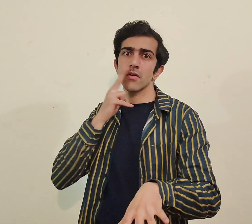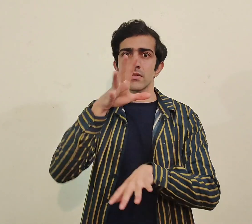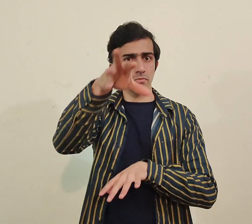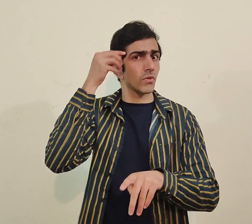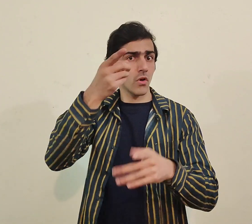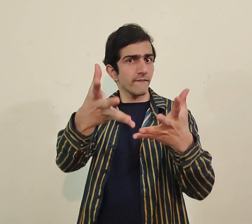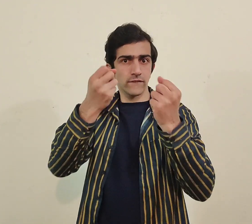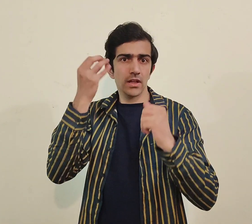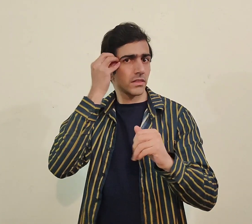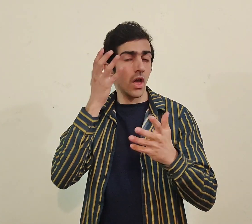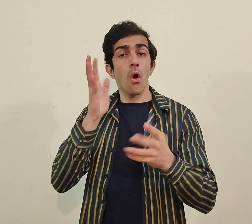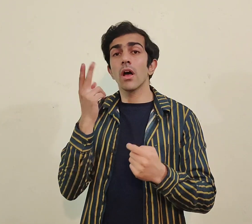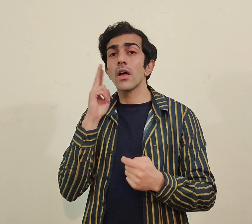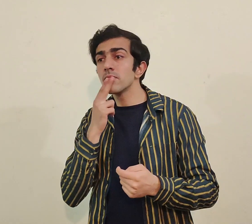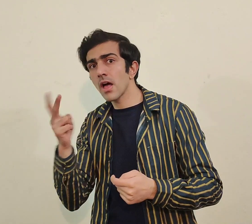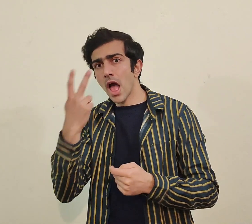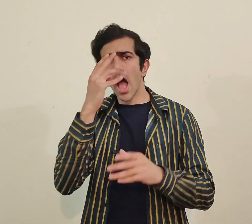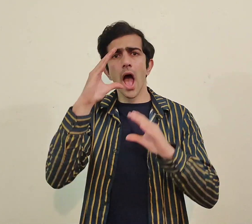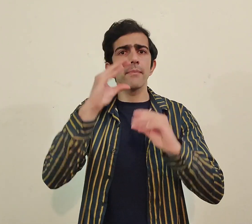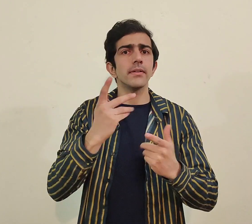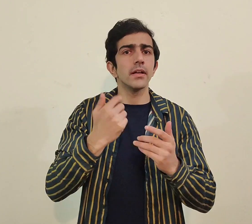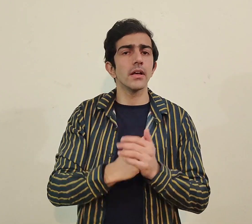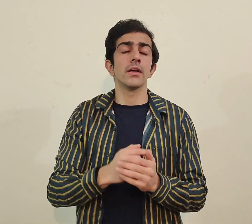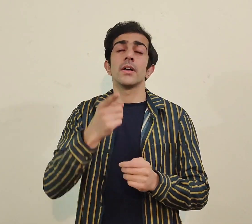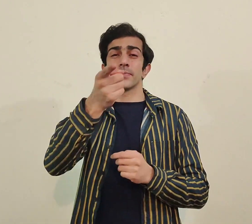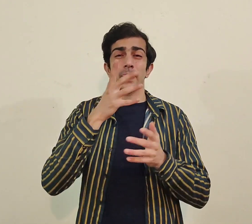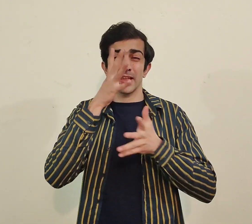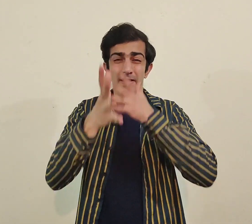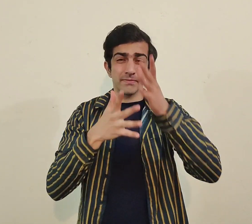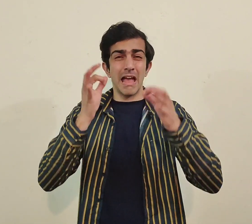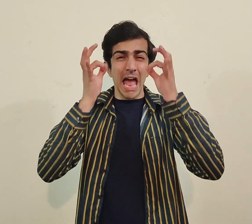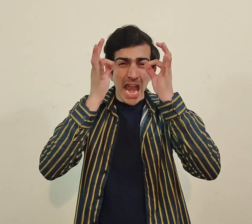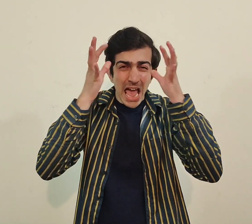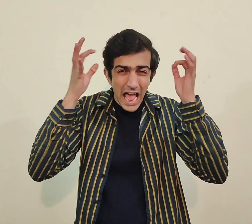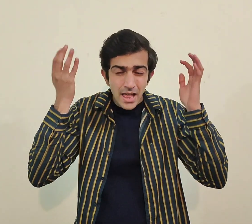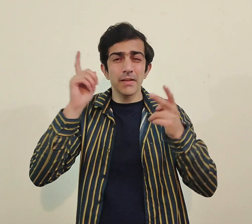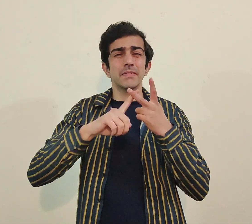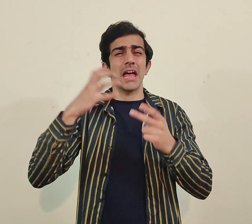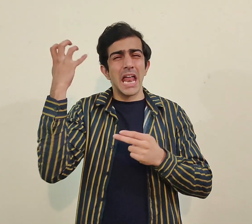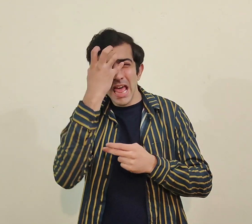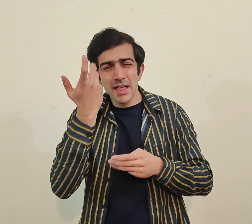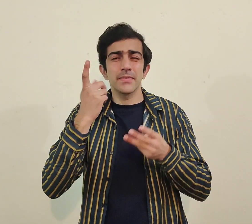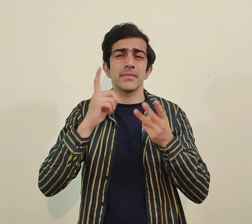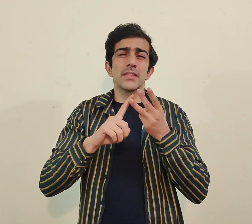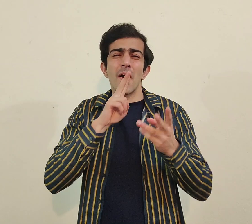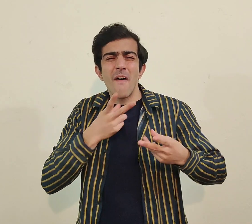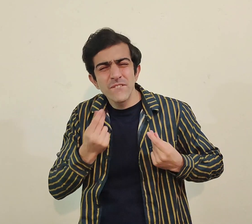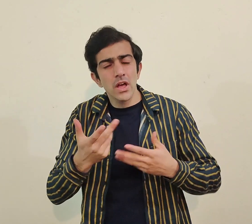اتنی بڑی کانفرنس ہو رہی ہے تو ہم سارے کی سارے information تو نہیں لے سکتے exposure نہیں لے سکتے اور اگر آپ proper sign نہیں use کروگے